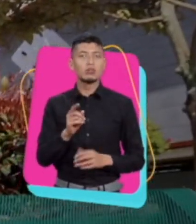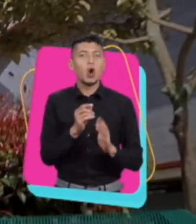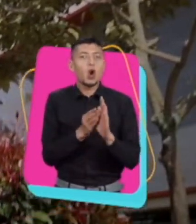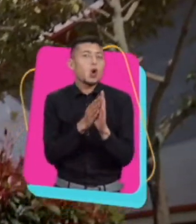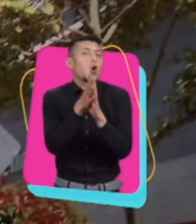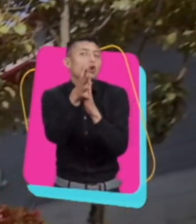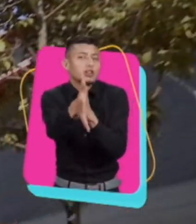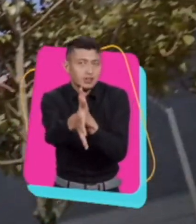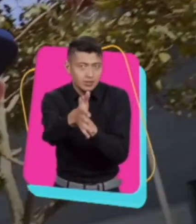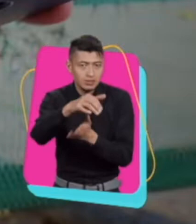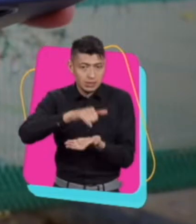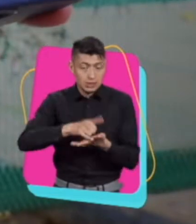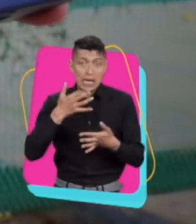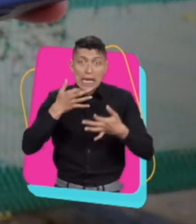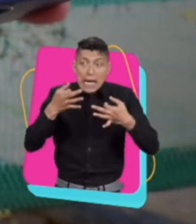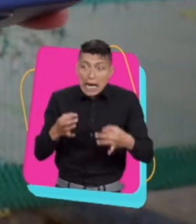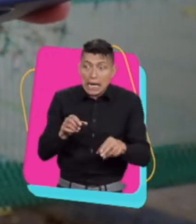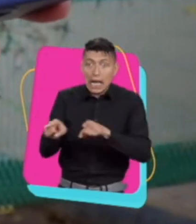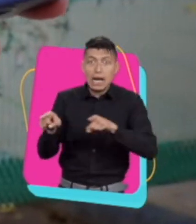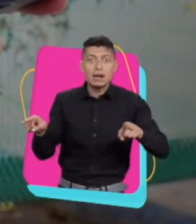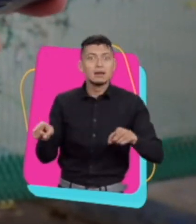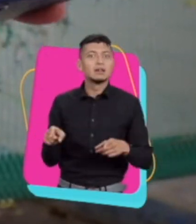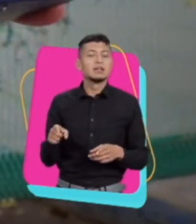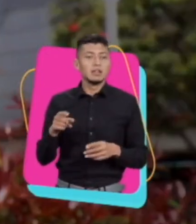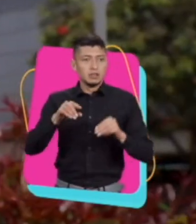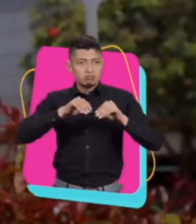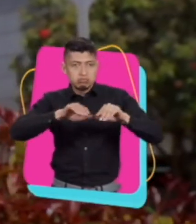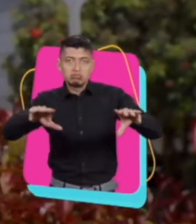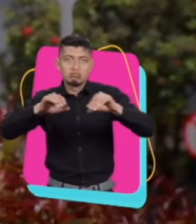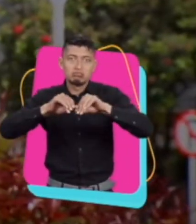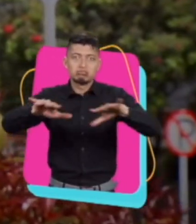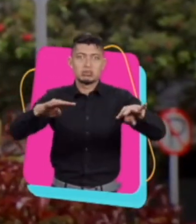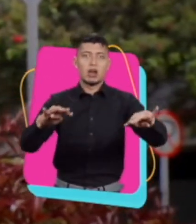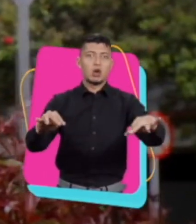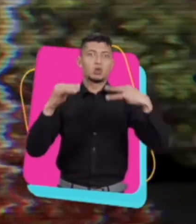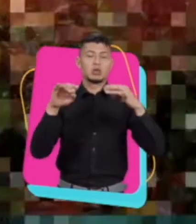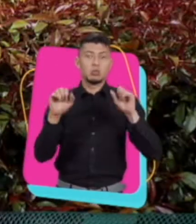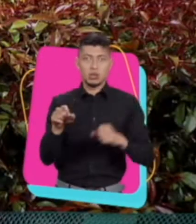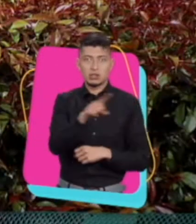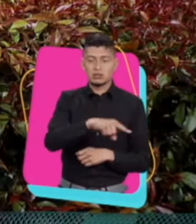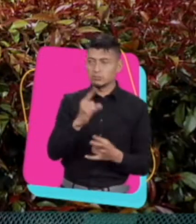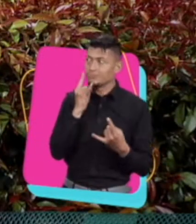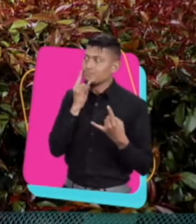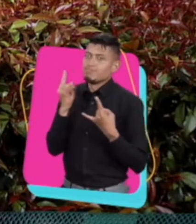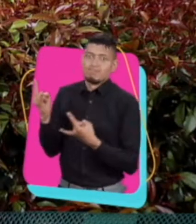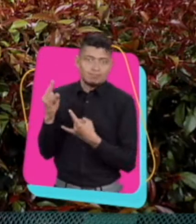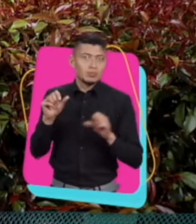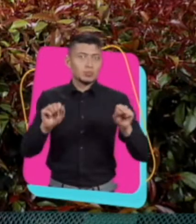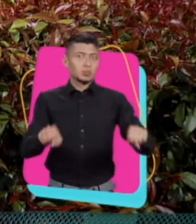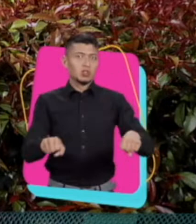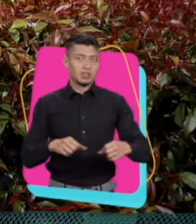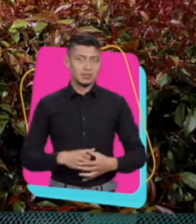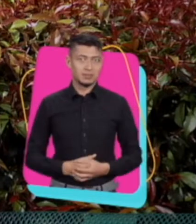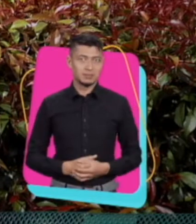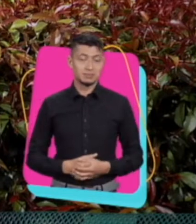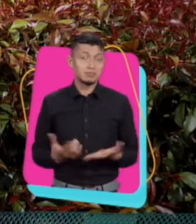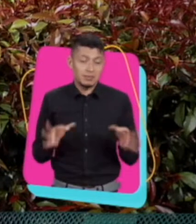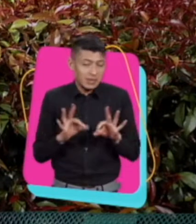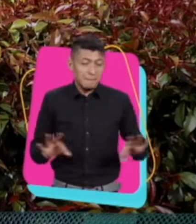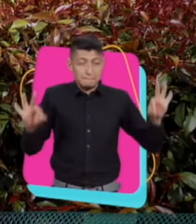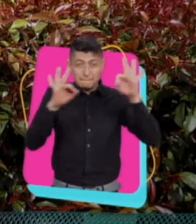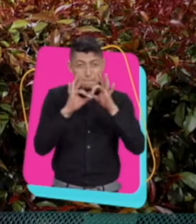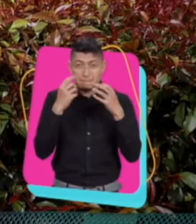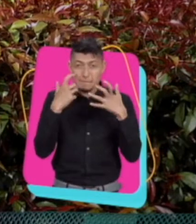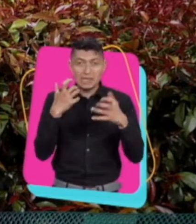mintiendo, se está contando algo que es real y se está llegando a una audiencia a la que le puede interesar esa historia. Entonces